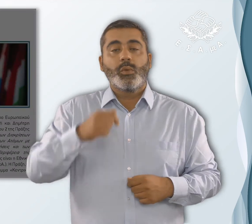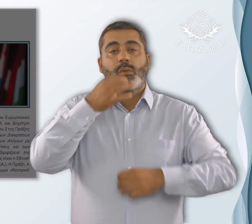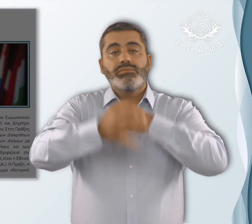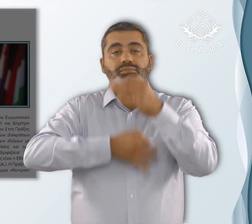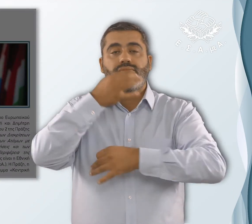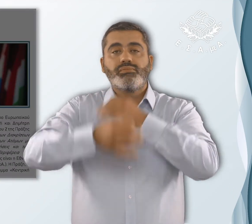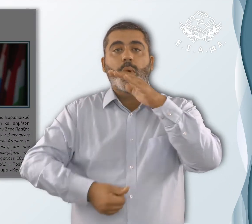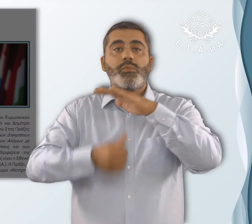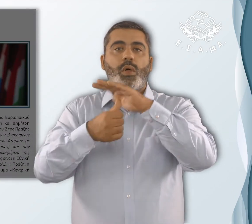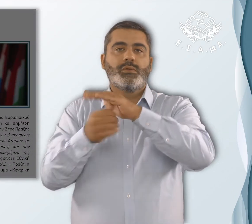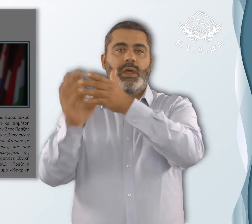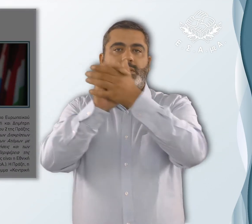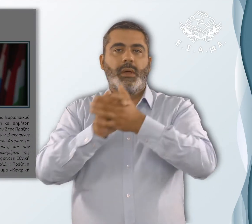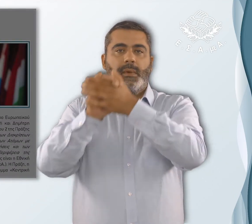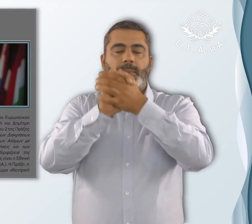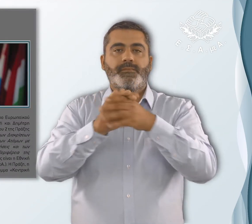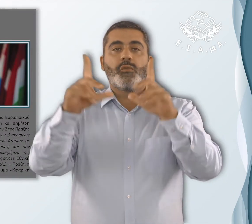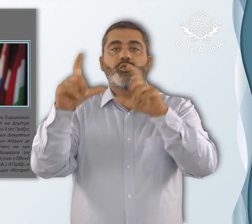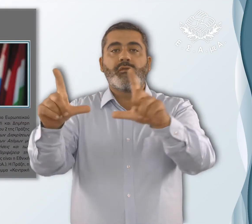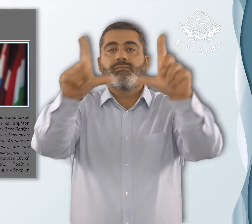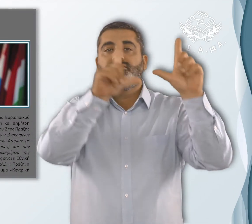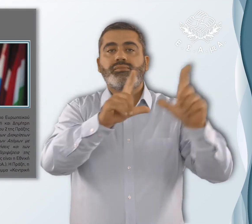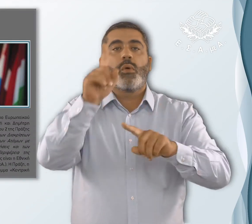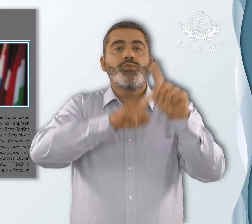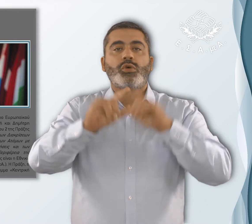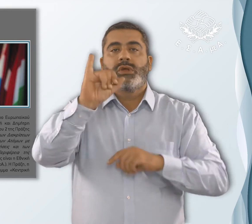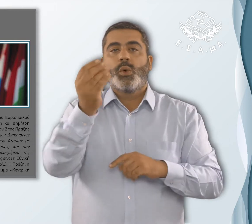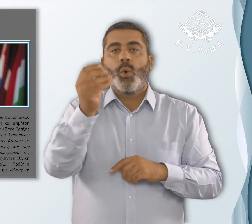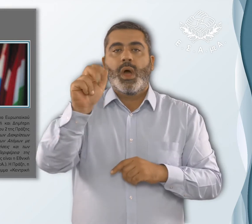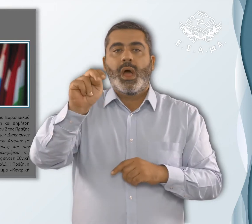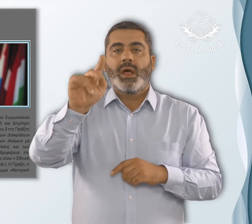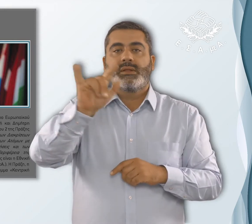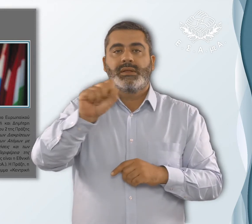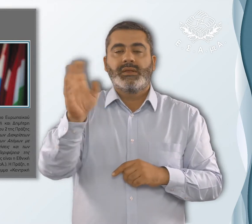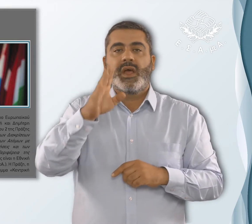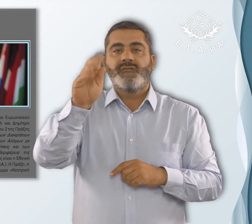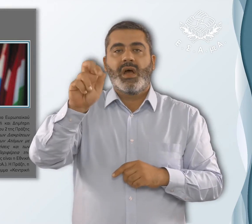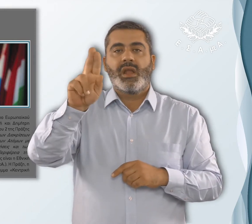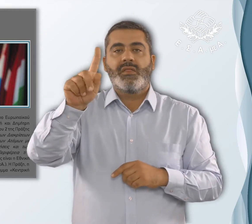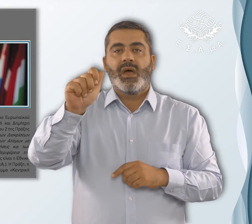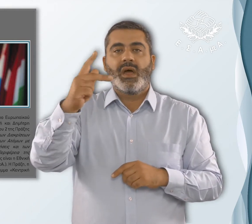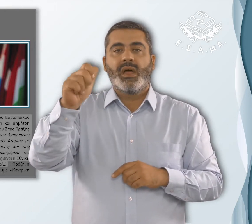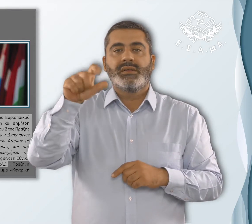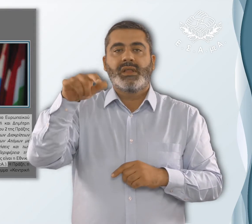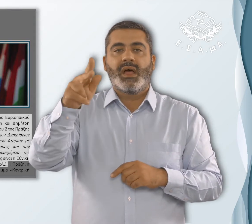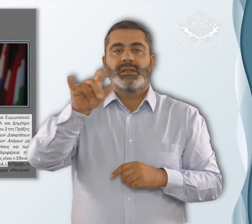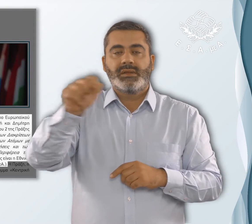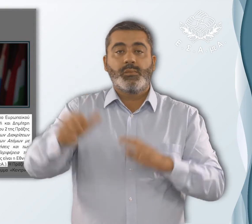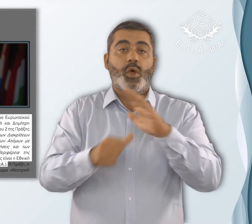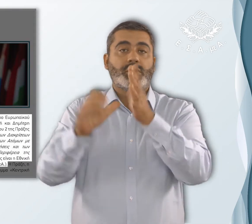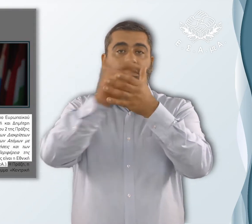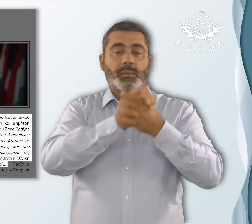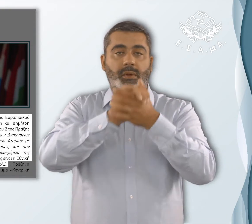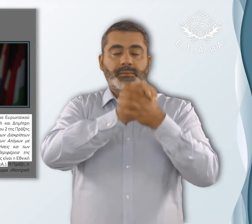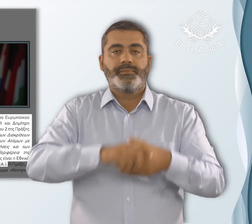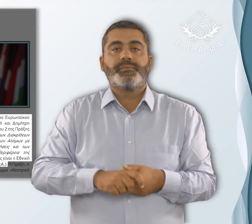Πρόλογος από τον Πρόεδρο της ΕΣΑΜΕΑ Φωτογραφία του Ιωάννη Βαρδακαστάνη, Πρόεδρο της ΕΣΑΜΕΑ Ο παρόν